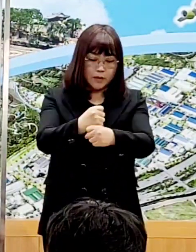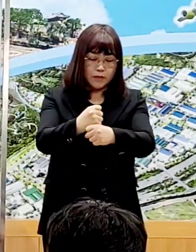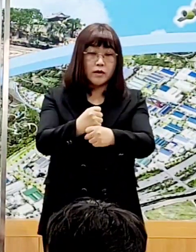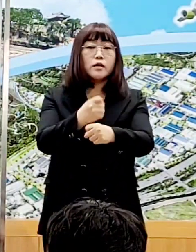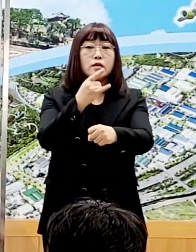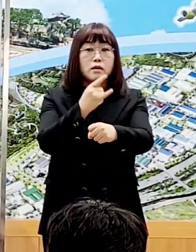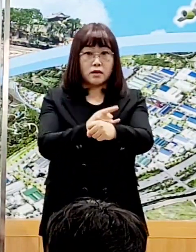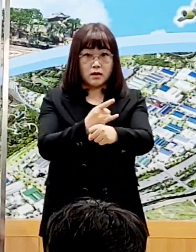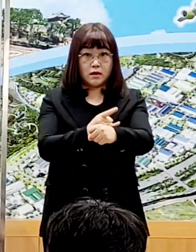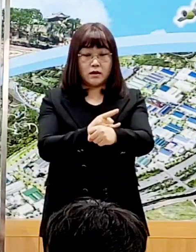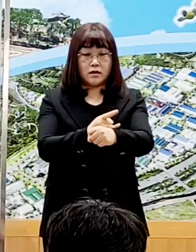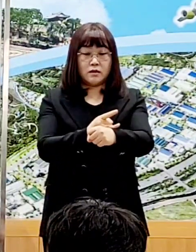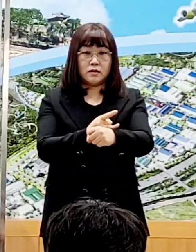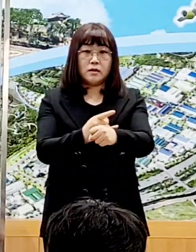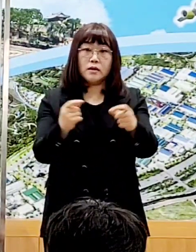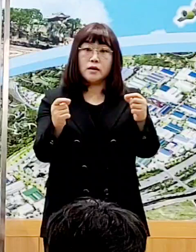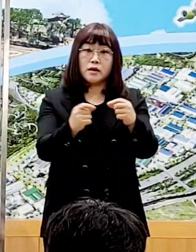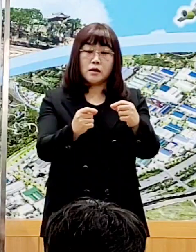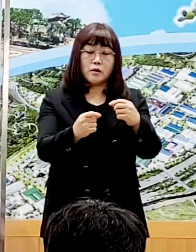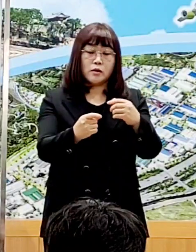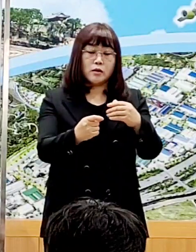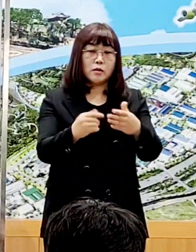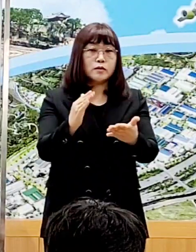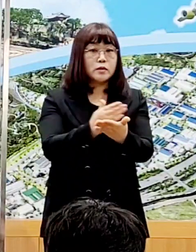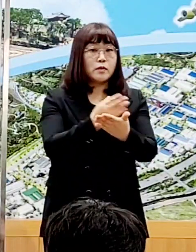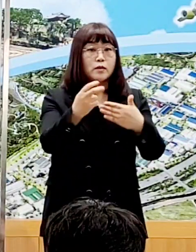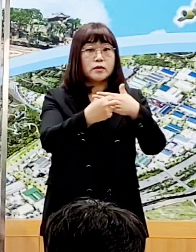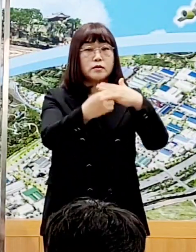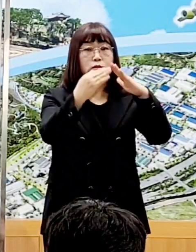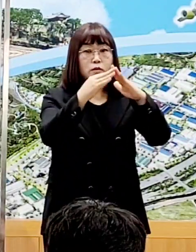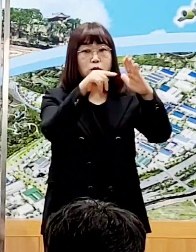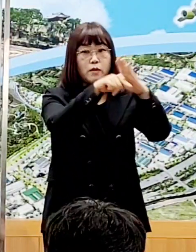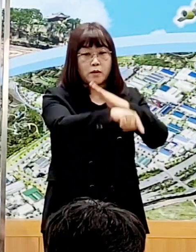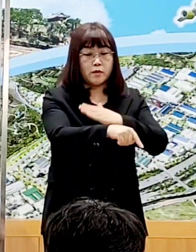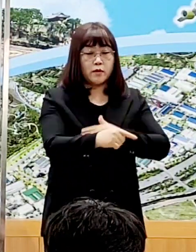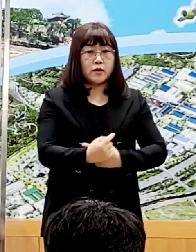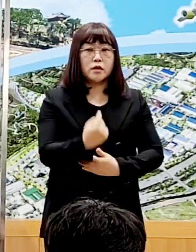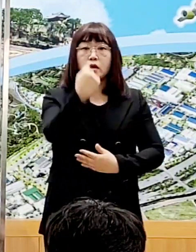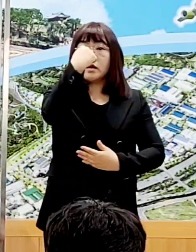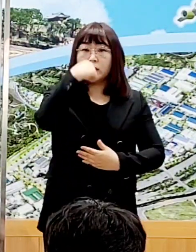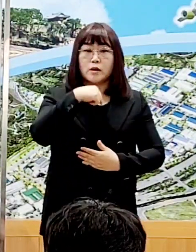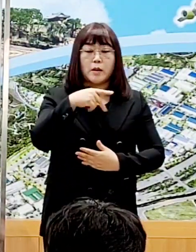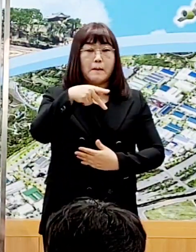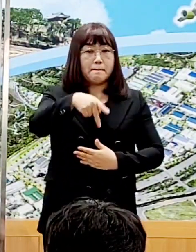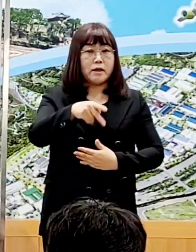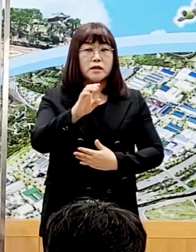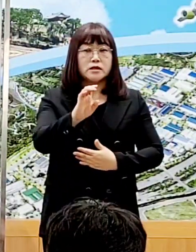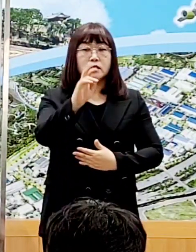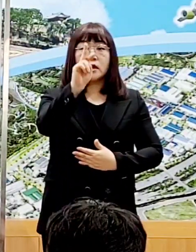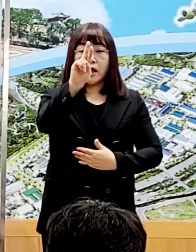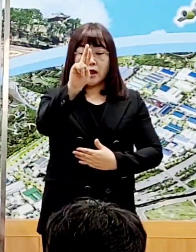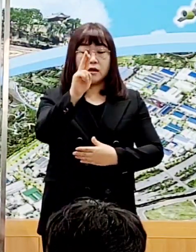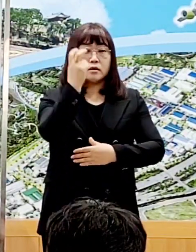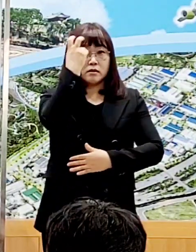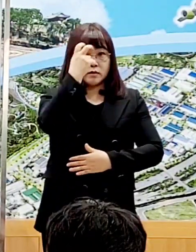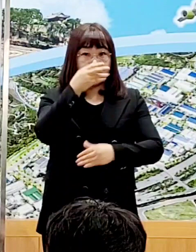밀봉 지참하셔 가까운 선별진료소에서 PCR 검사를 받으시기 바랍니다.